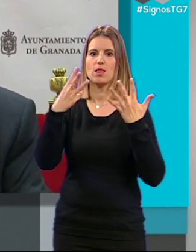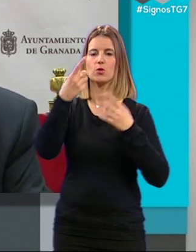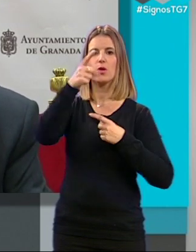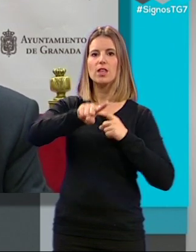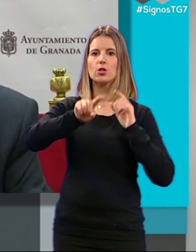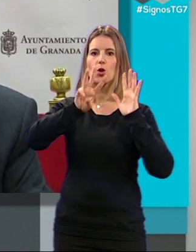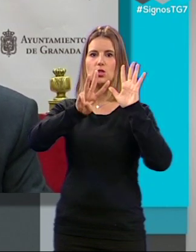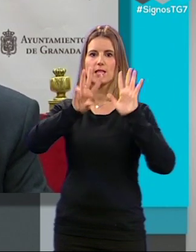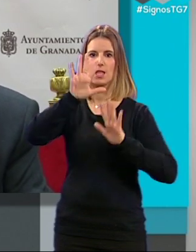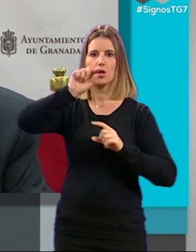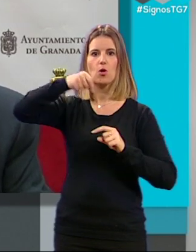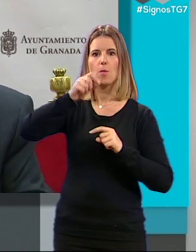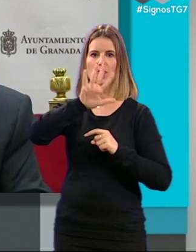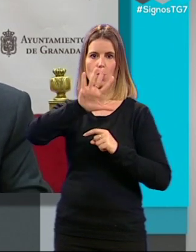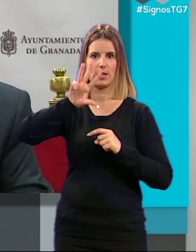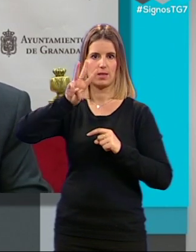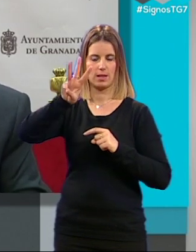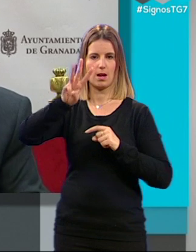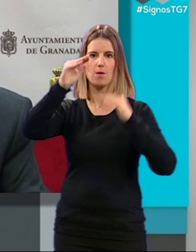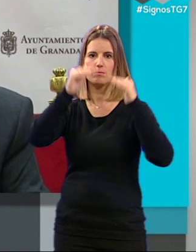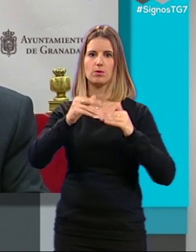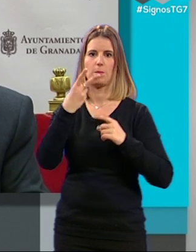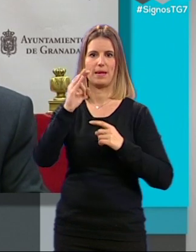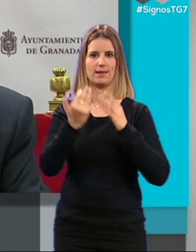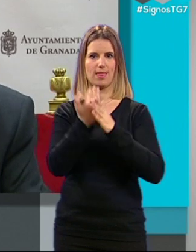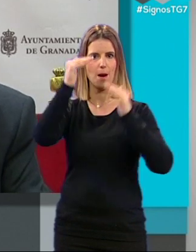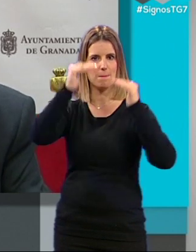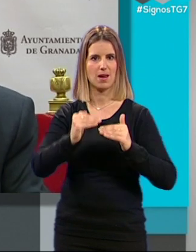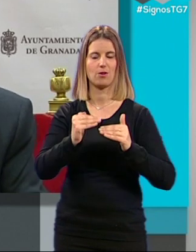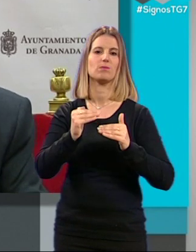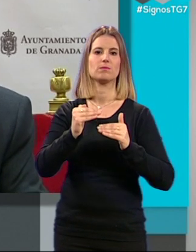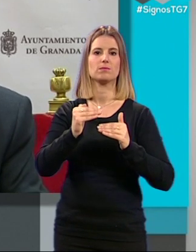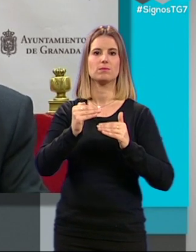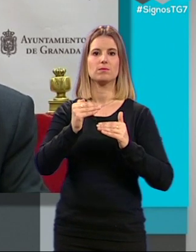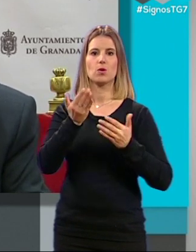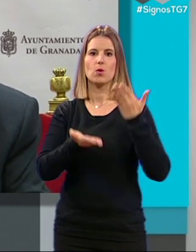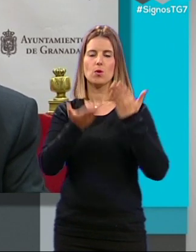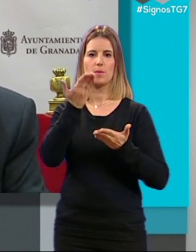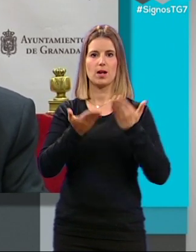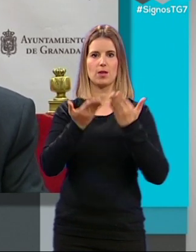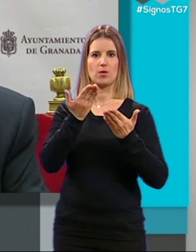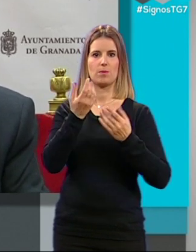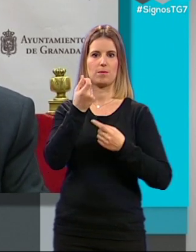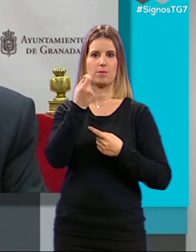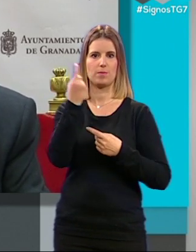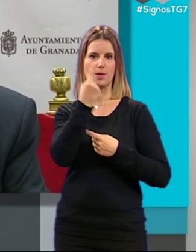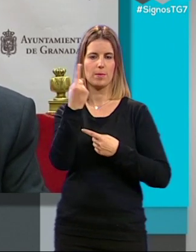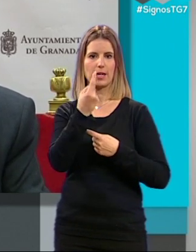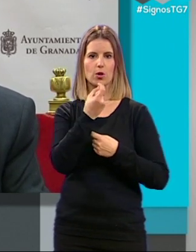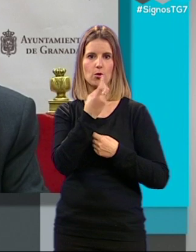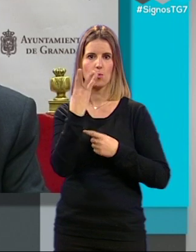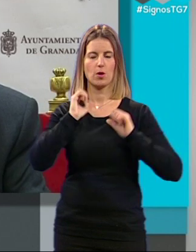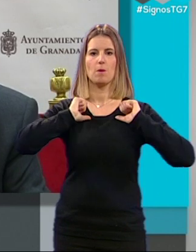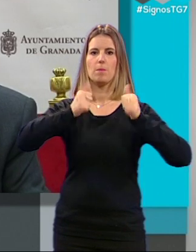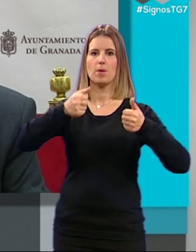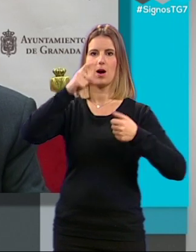185,53, más de 20 días. Y se ha rebajado con respecto a la primera cifra, la cual empezamos el